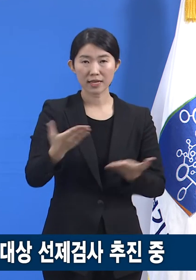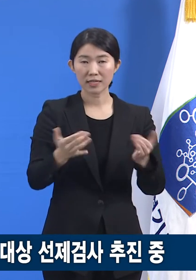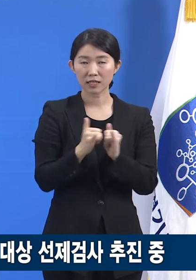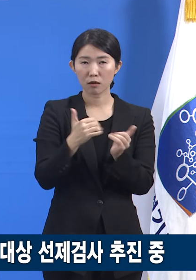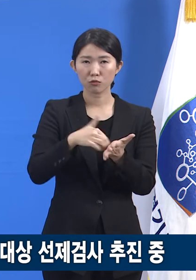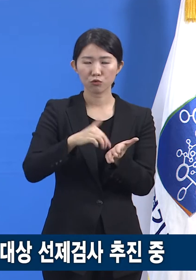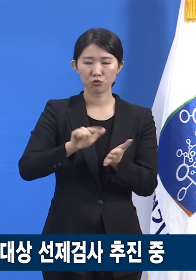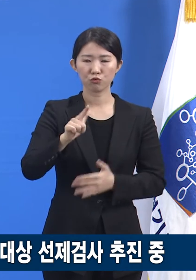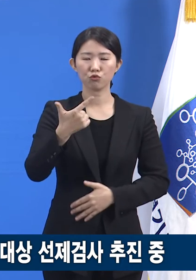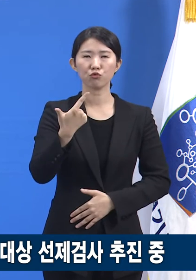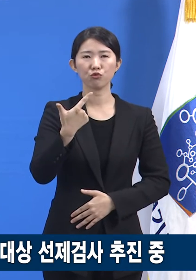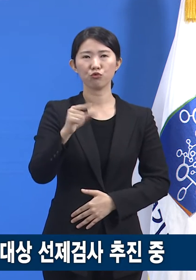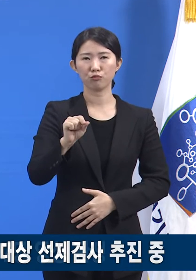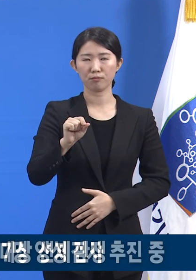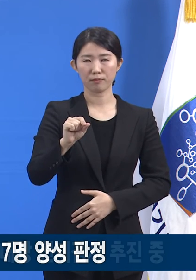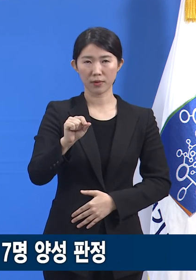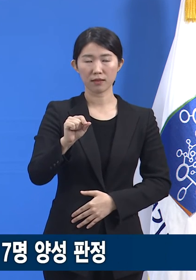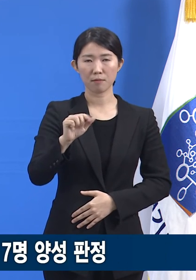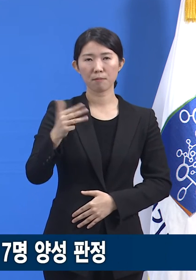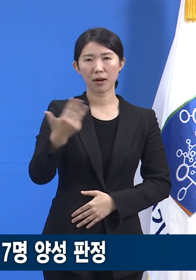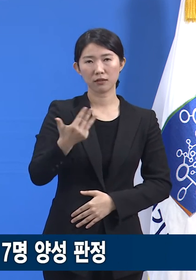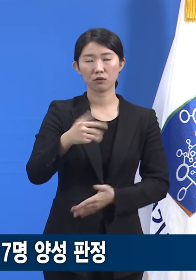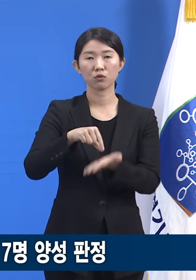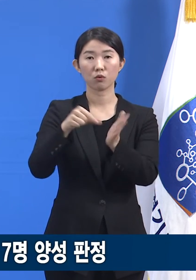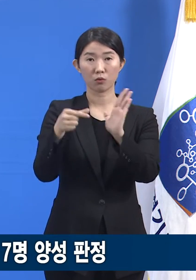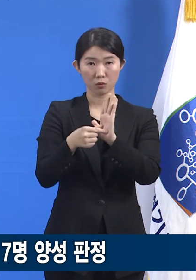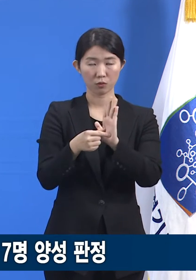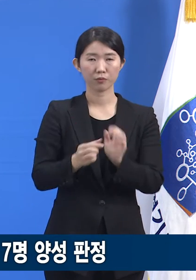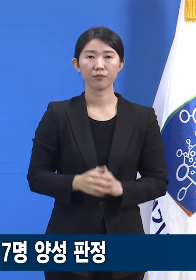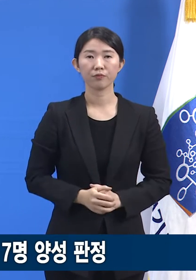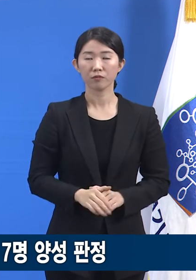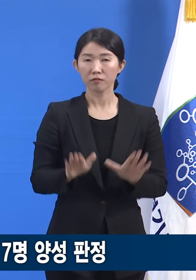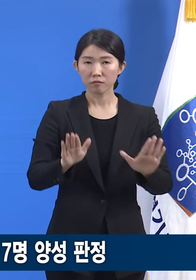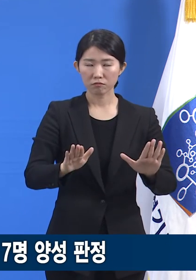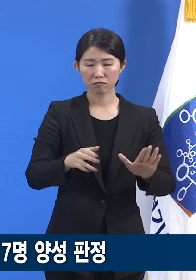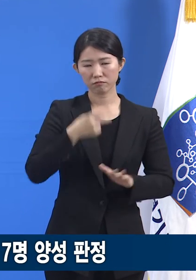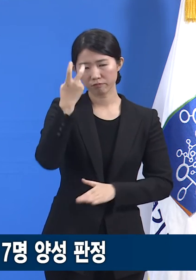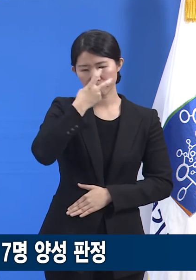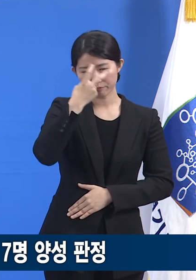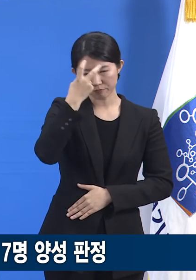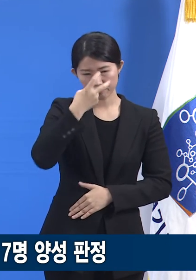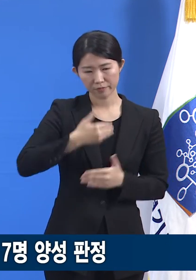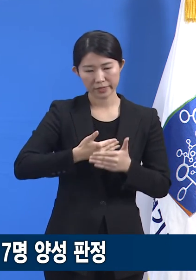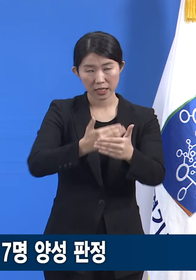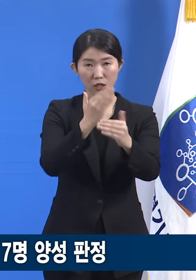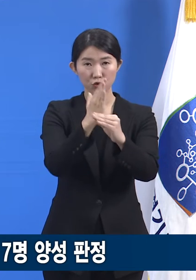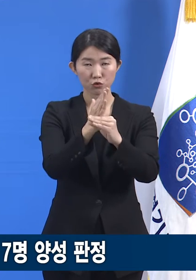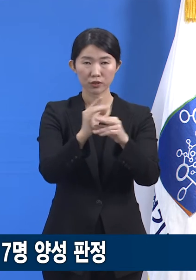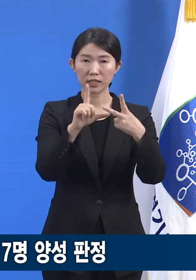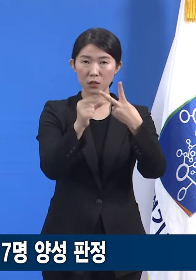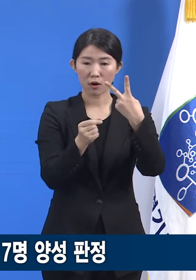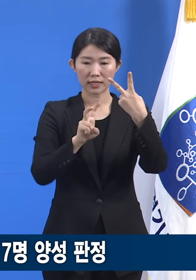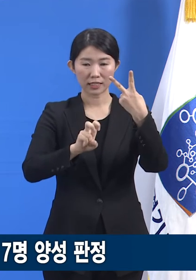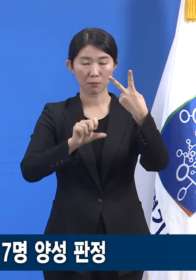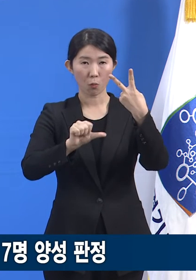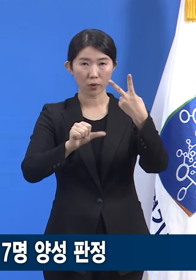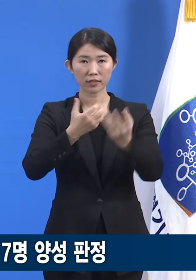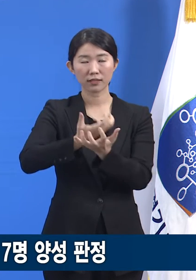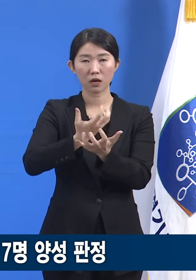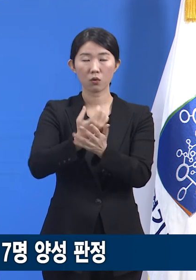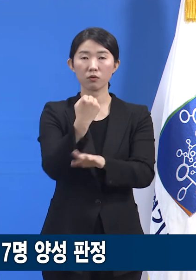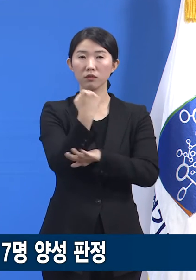교직원입니다. 임시선별검사소를 통해 검사를 실시해오고 있고 2월 25일 자료 기준